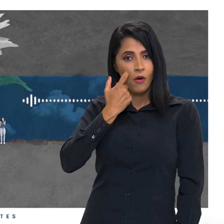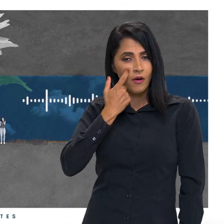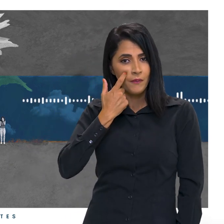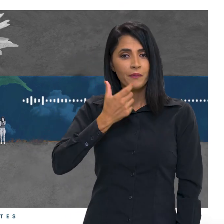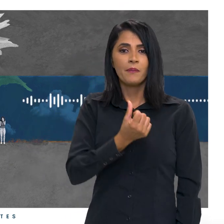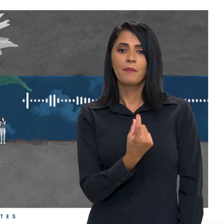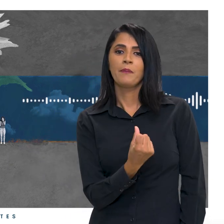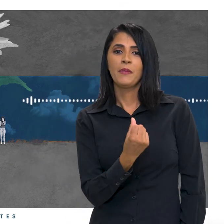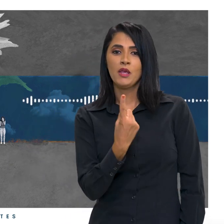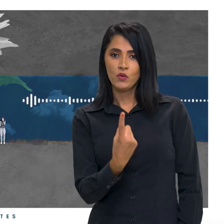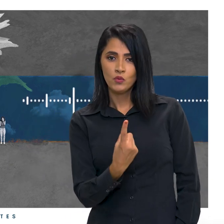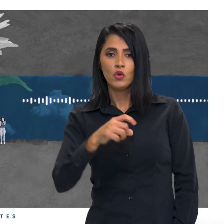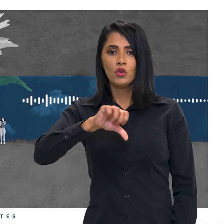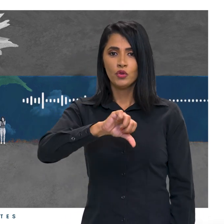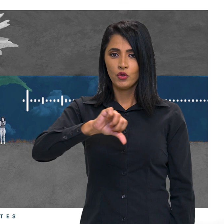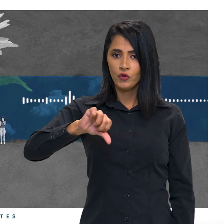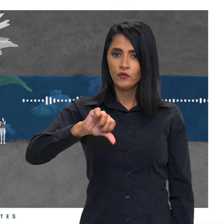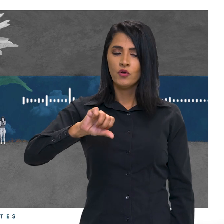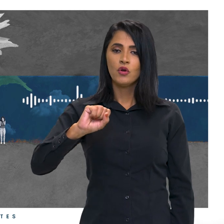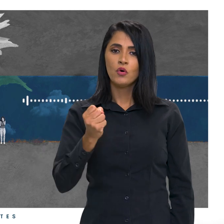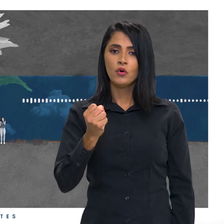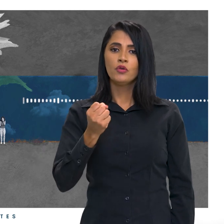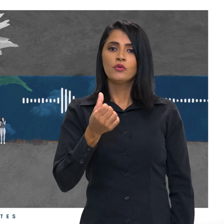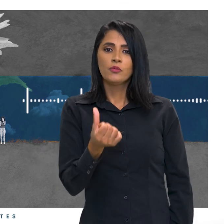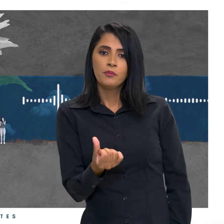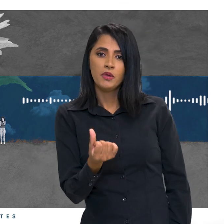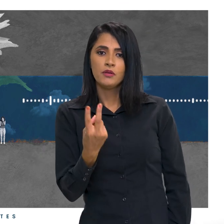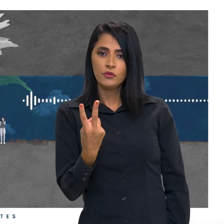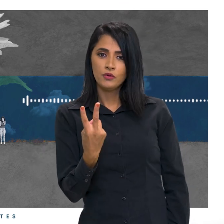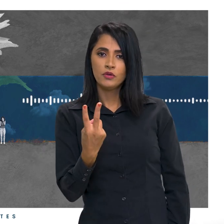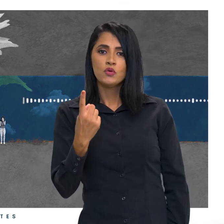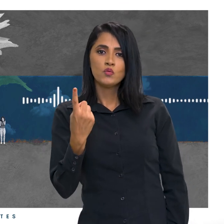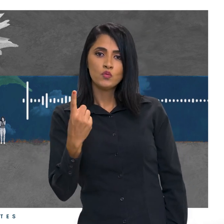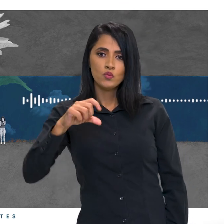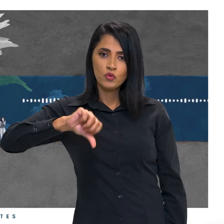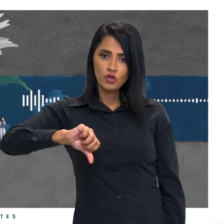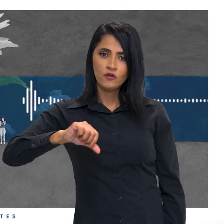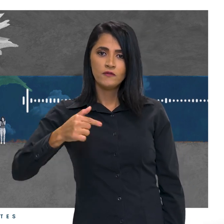61998621971.